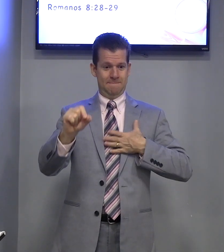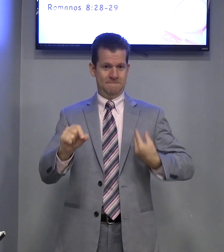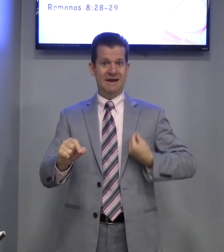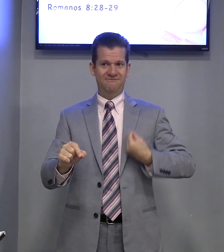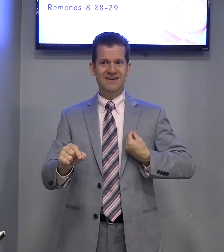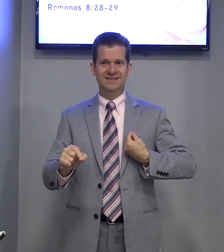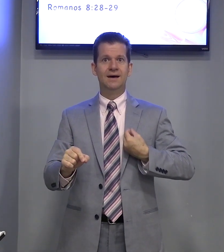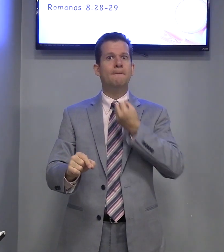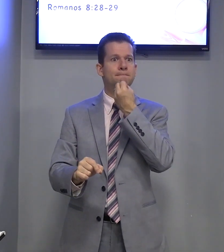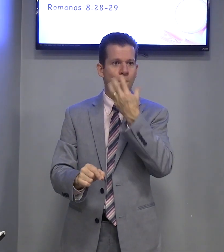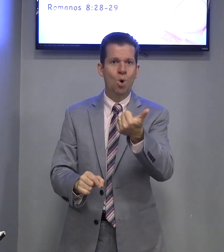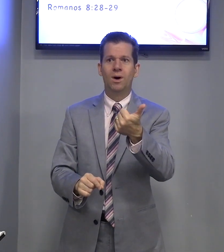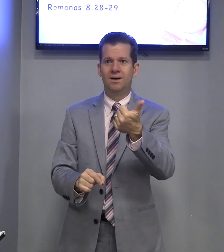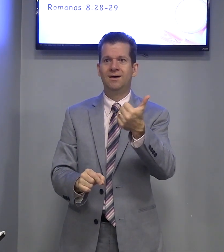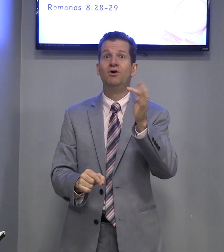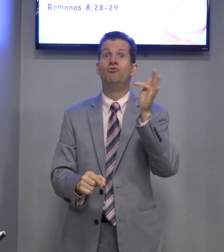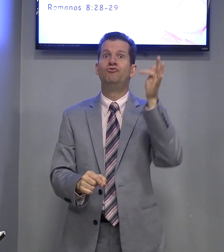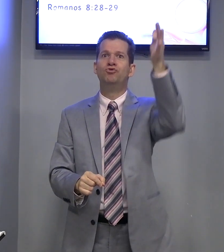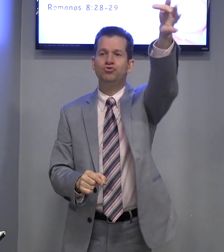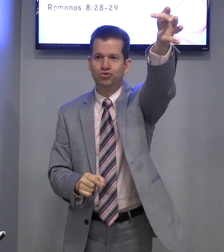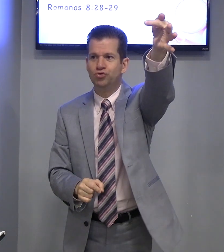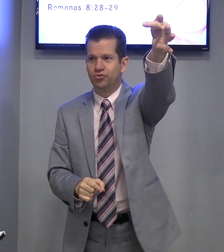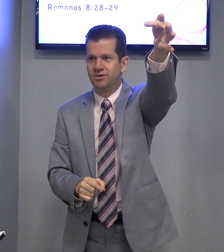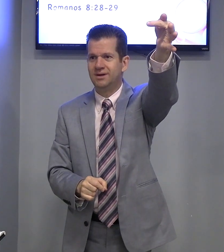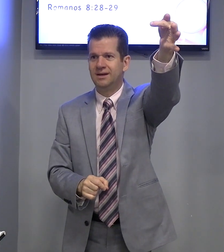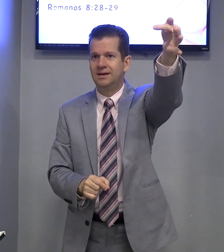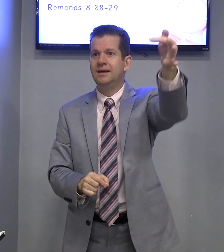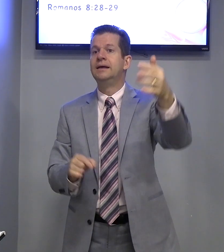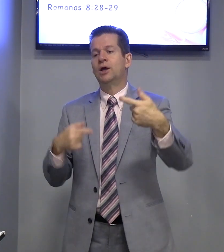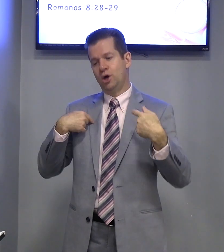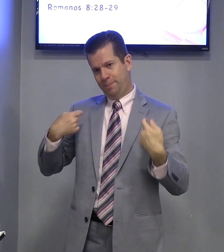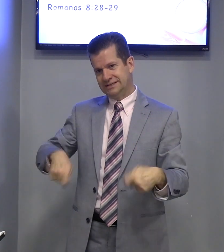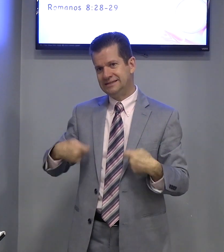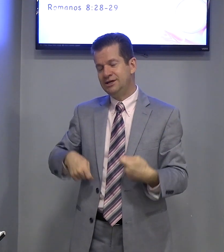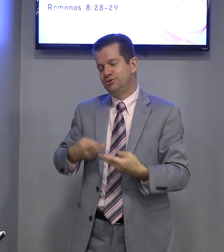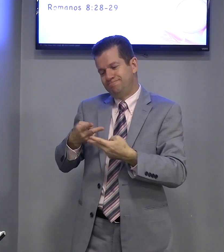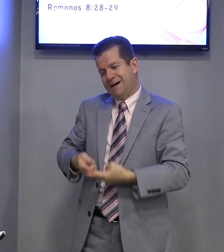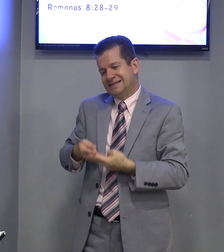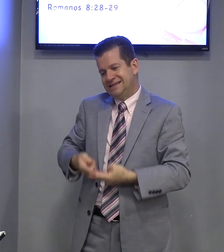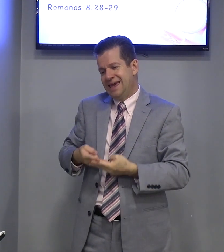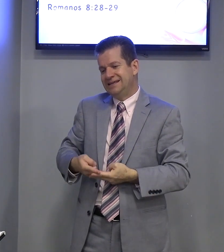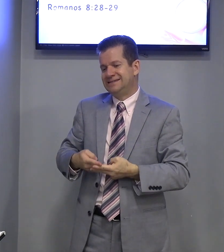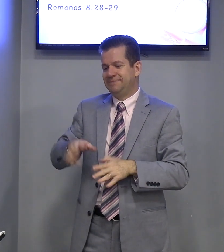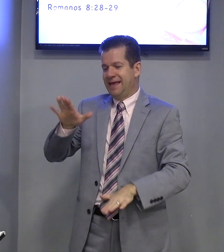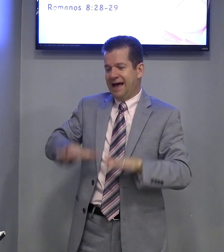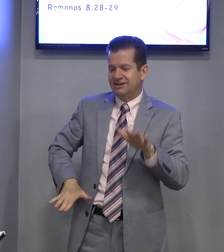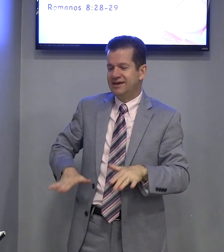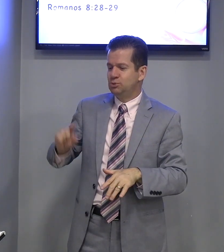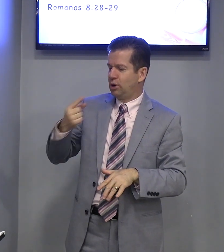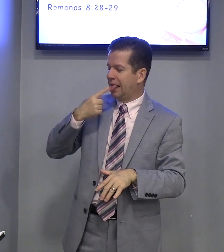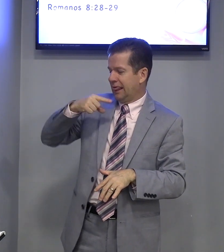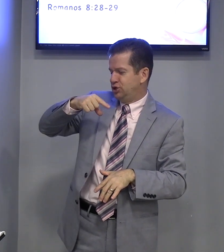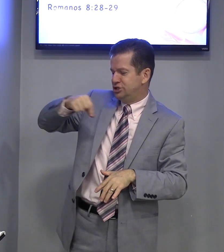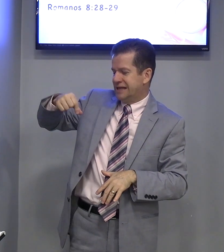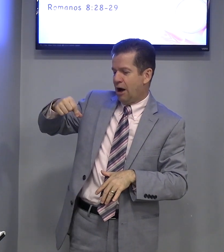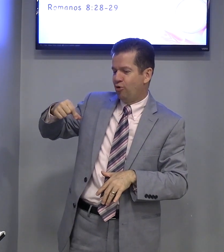Minha vida boa. Futuro. Então, eu preciso paciência. Às vezes, um pouquinho de sal.